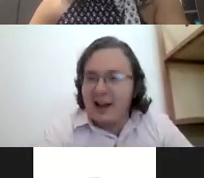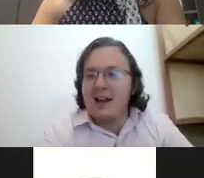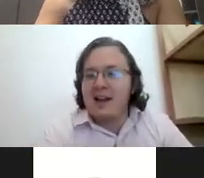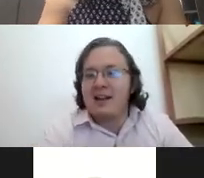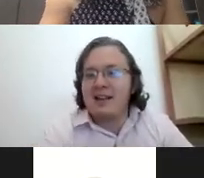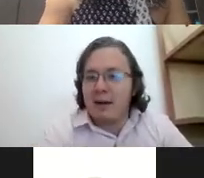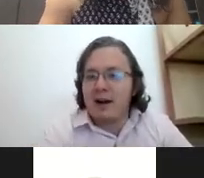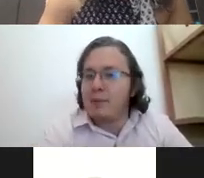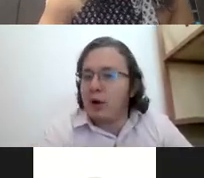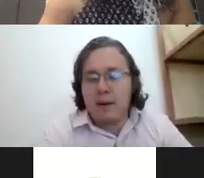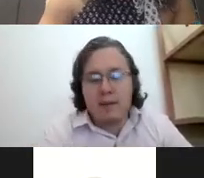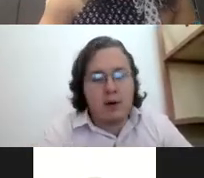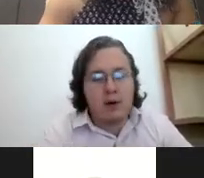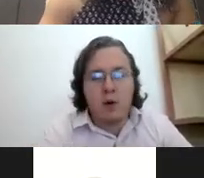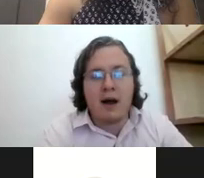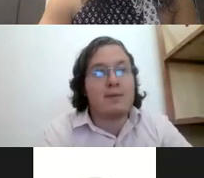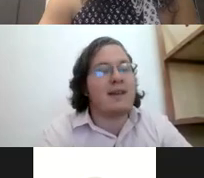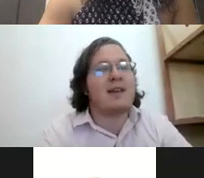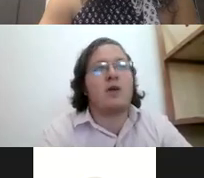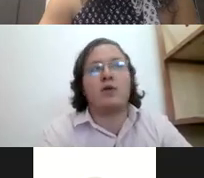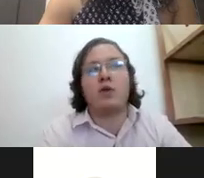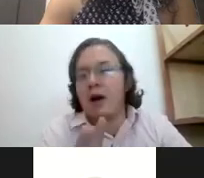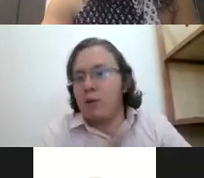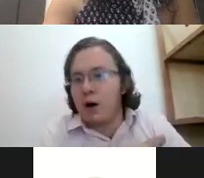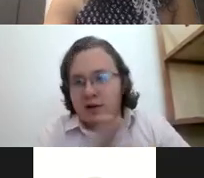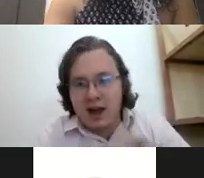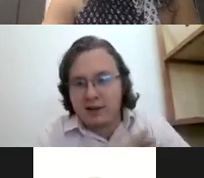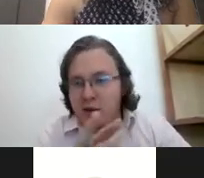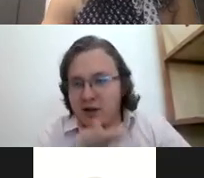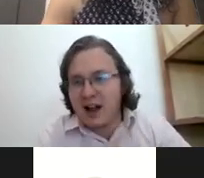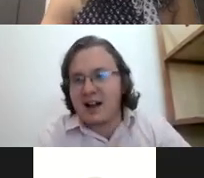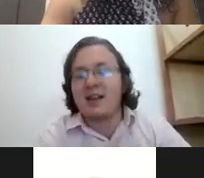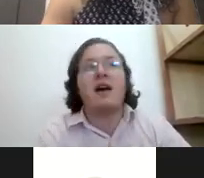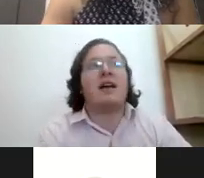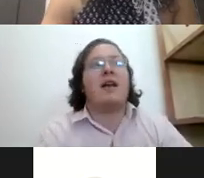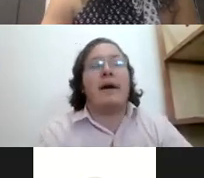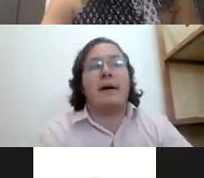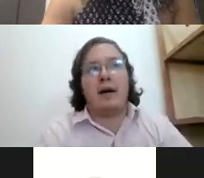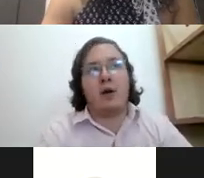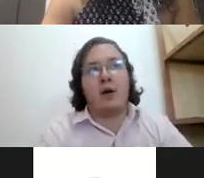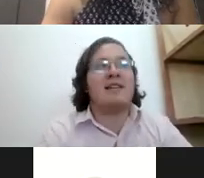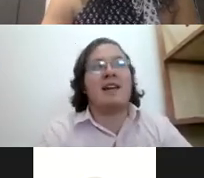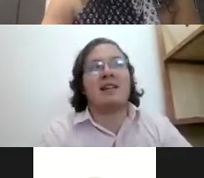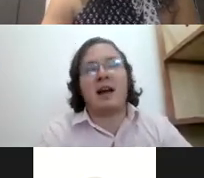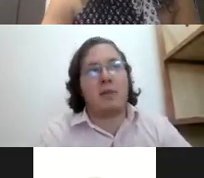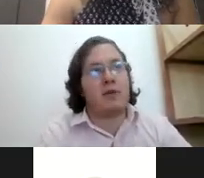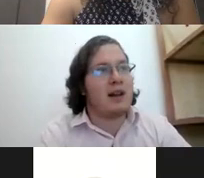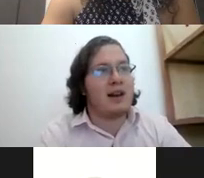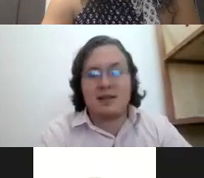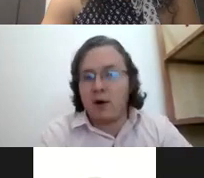y saber por ejemplo lo más básico un hola, un buenos días, cómo estás, el hotel, el siguiente camión sale a